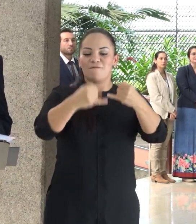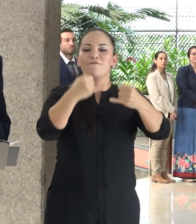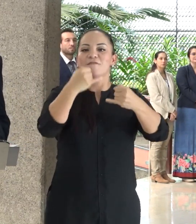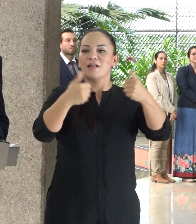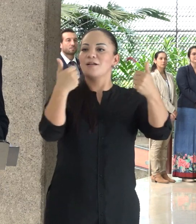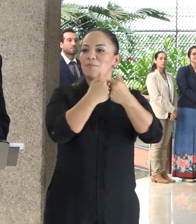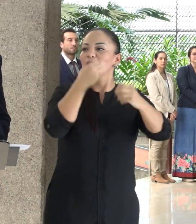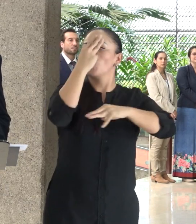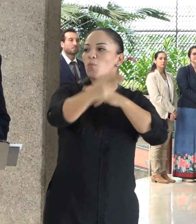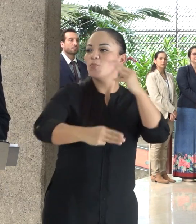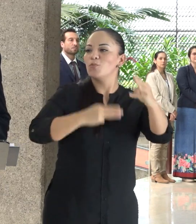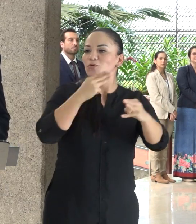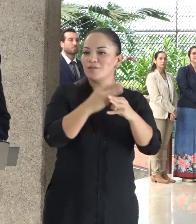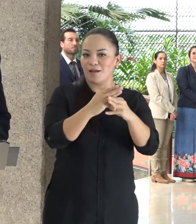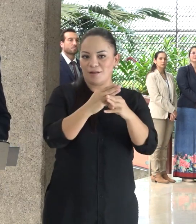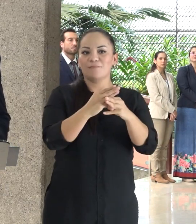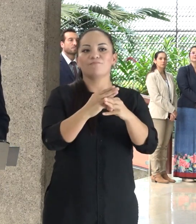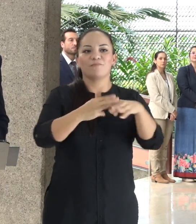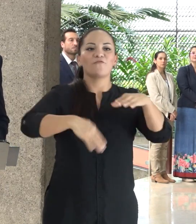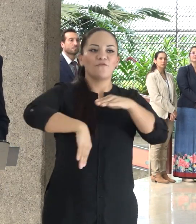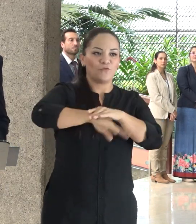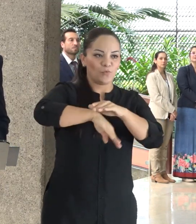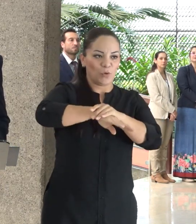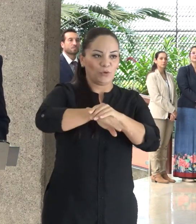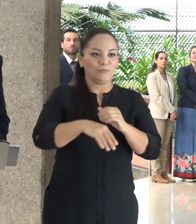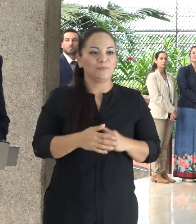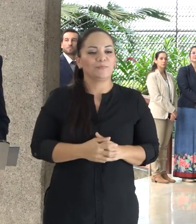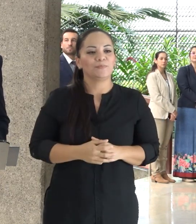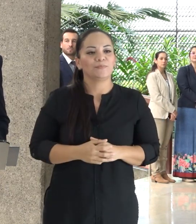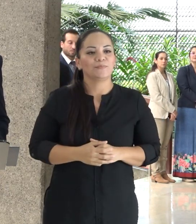campeonato mundial de fútbol.